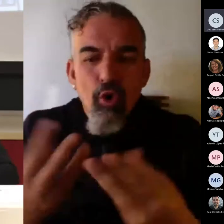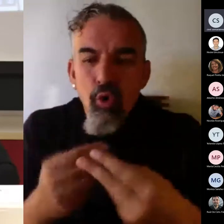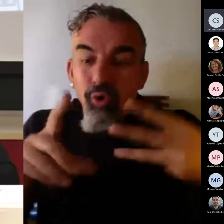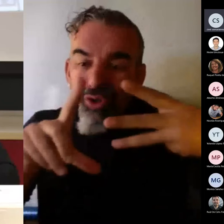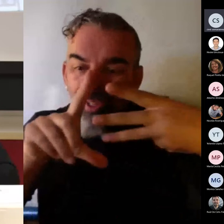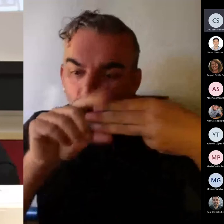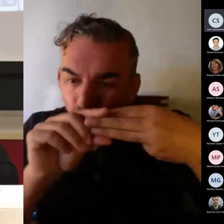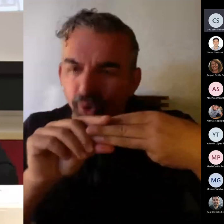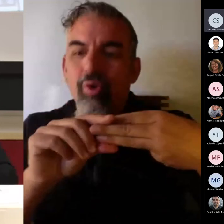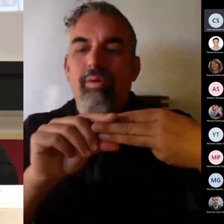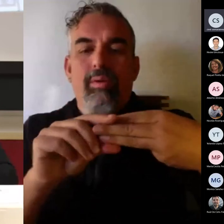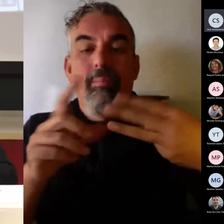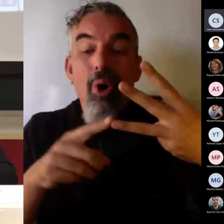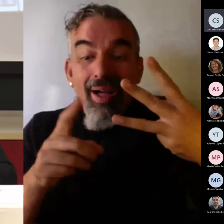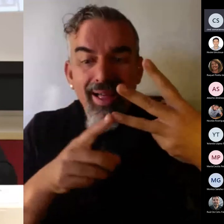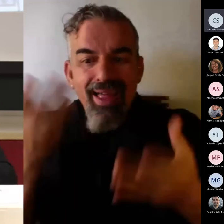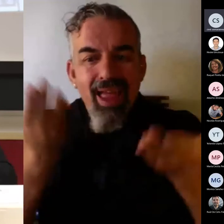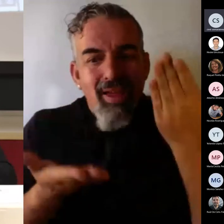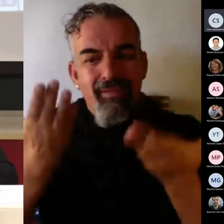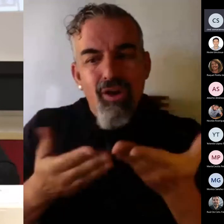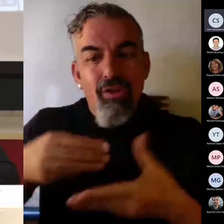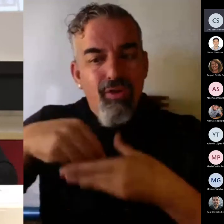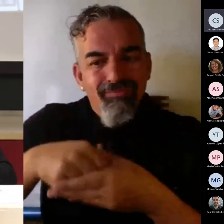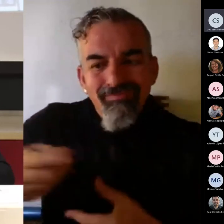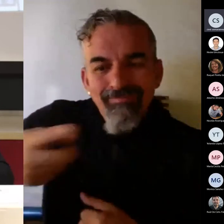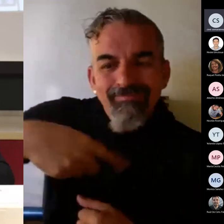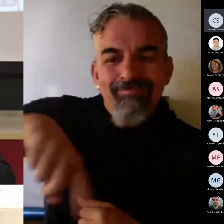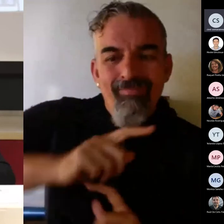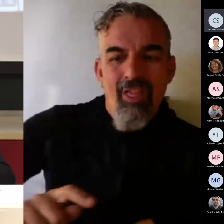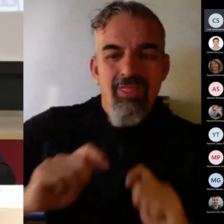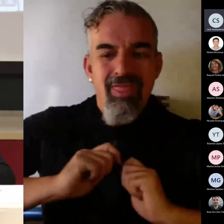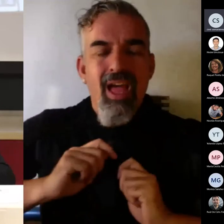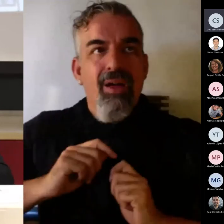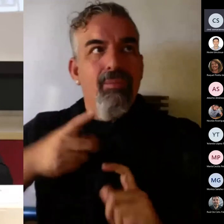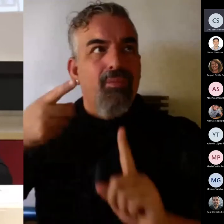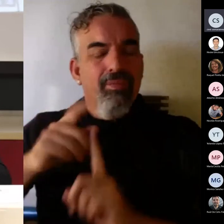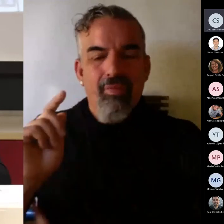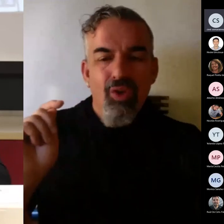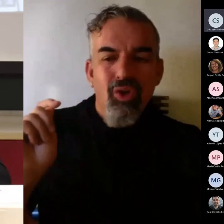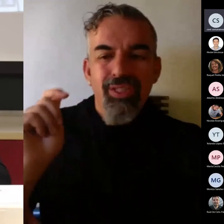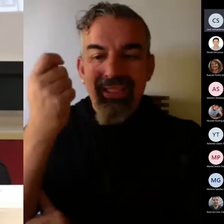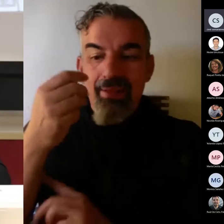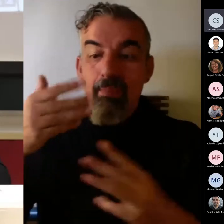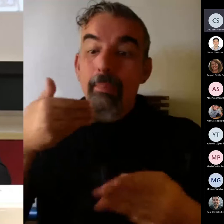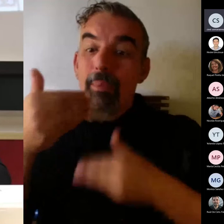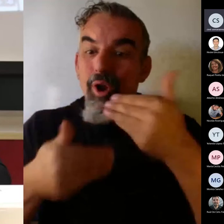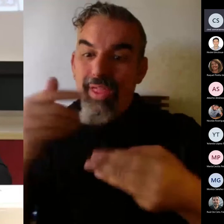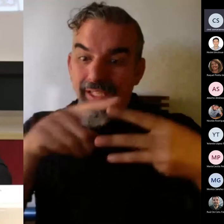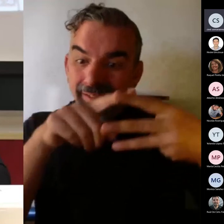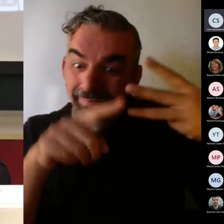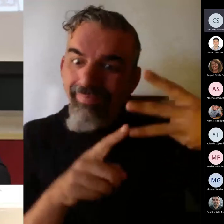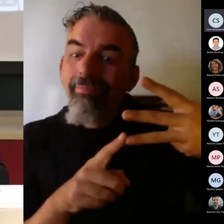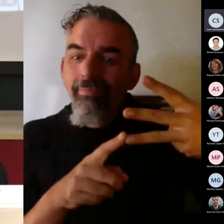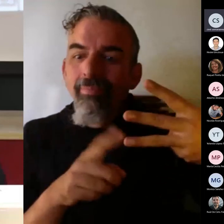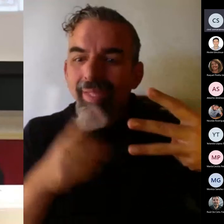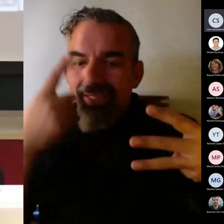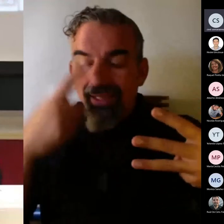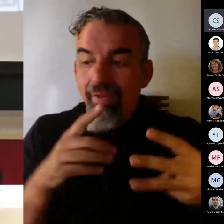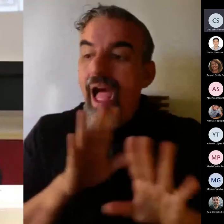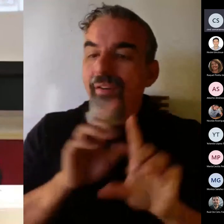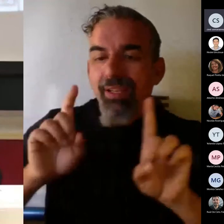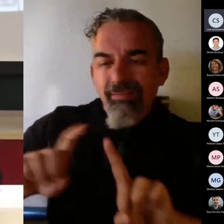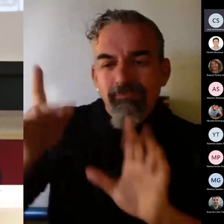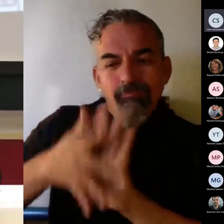la evaluación el único instrumento del que contamos para conseguir un feedback de todo el proceso, para saber si nuestros alumnos están